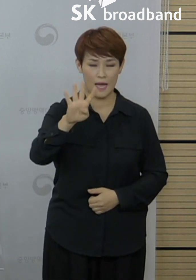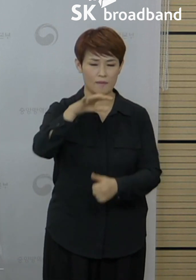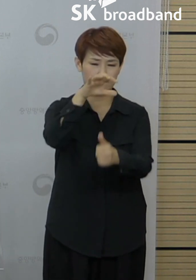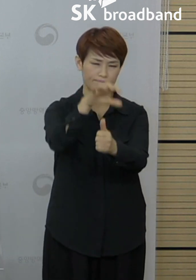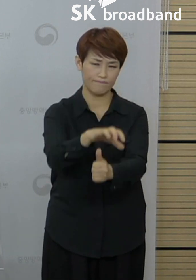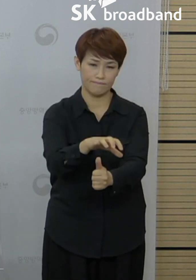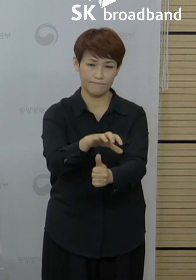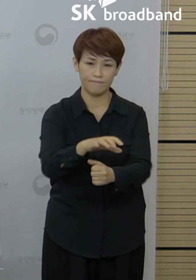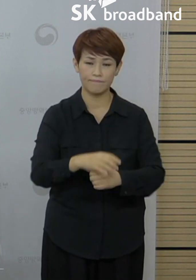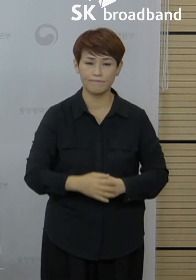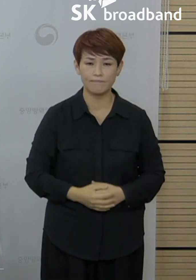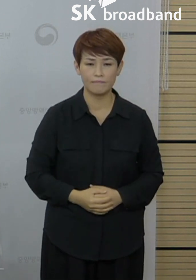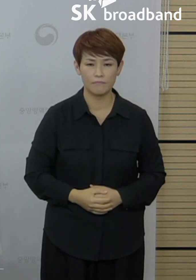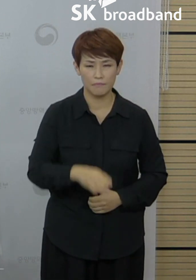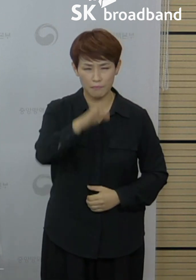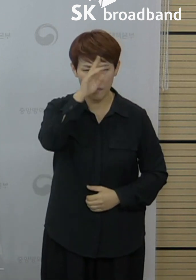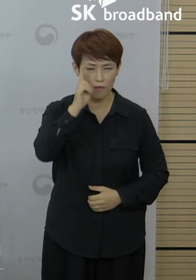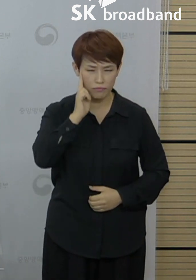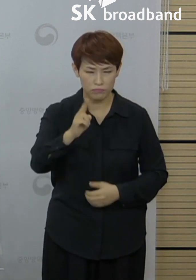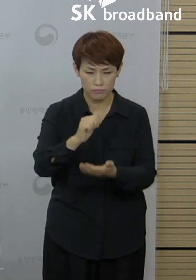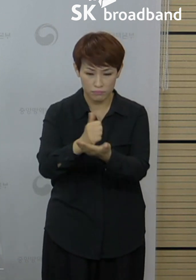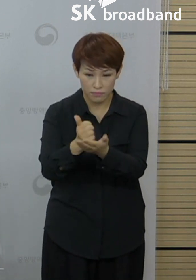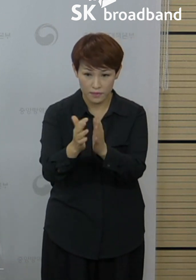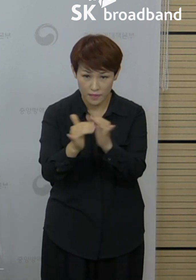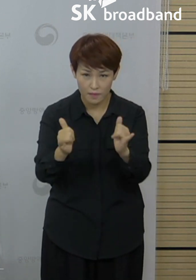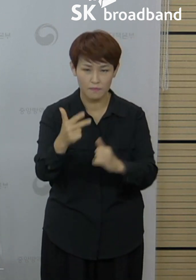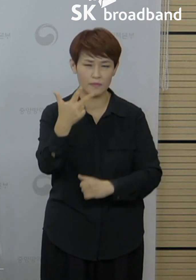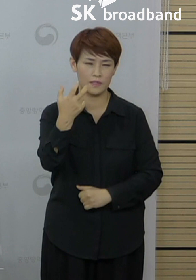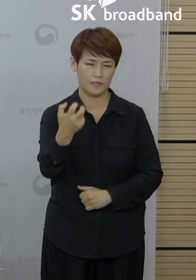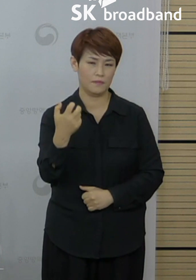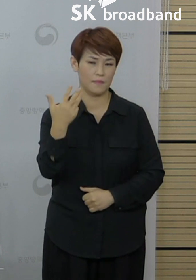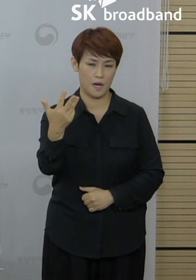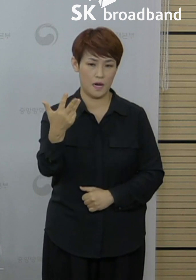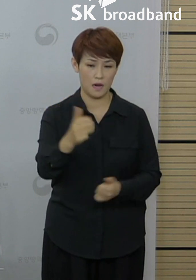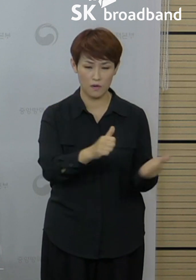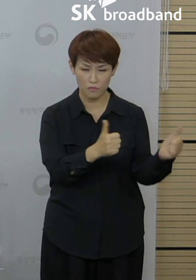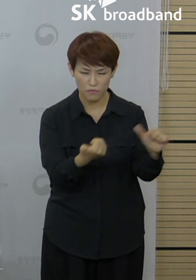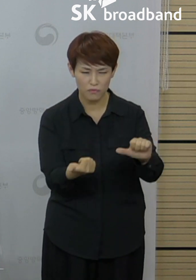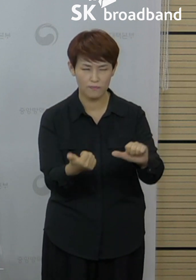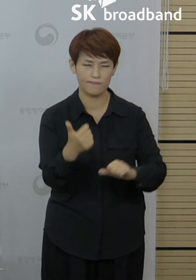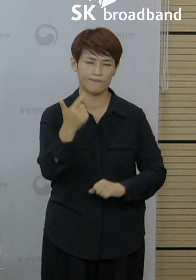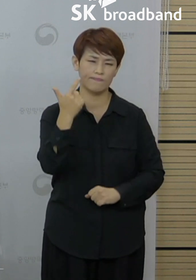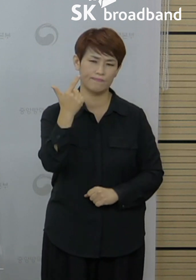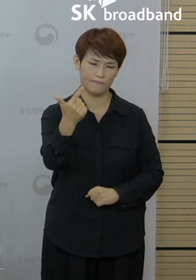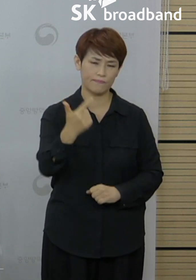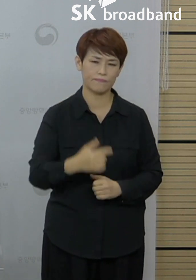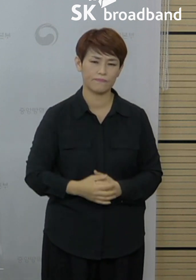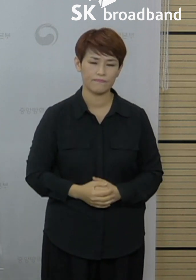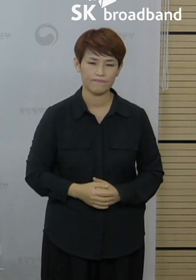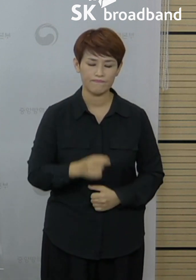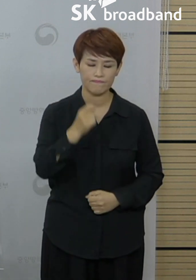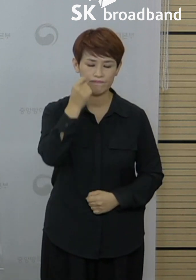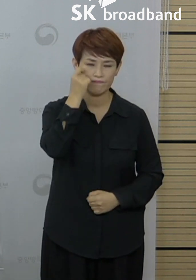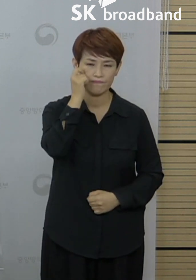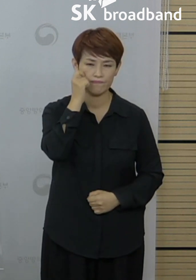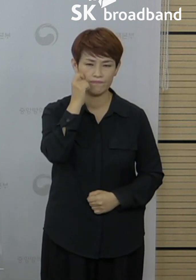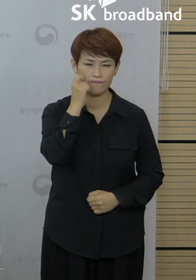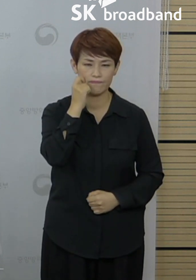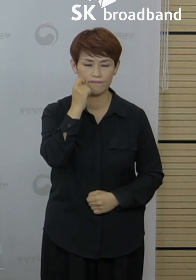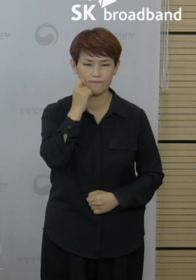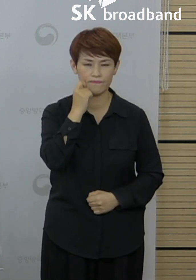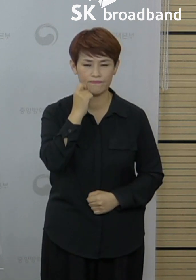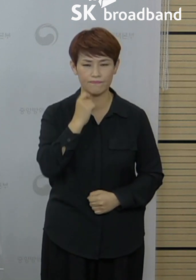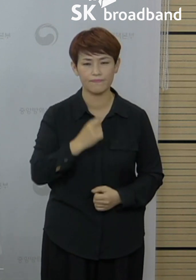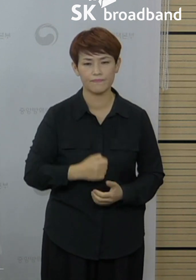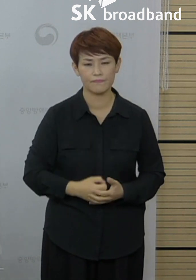중입니다. 위중증 환자는 78명이고 사망자는 6명입니다. 삼각고인의 명복을 빕니다.